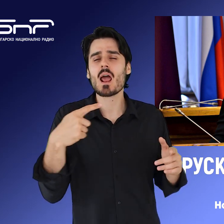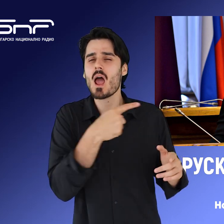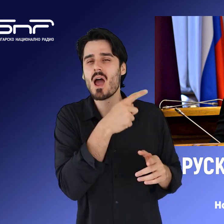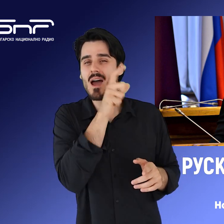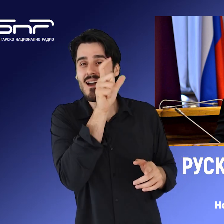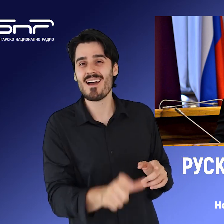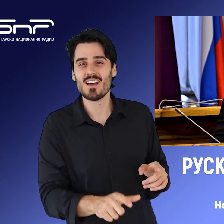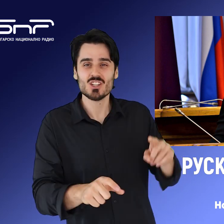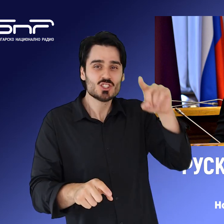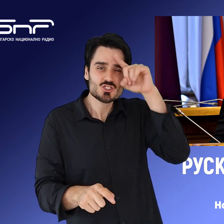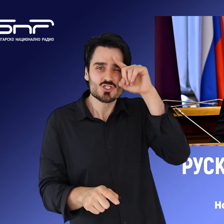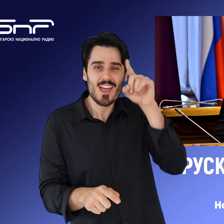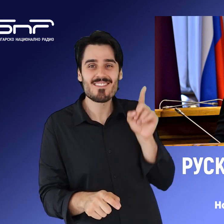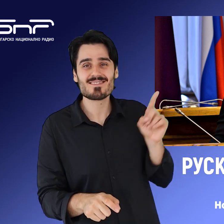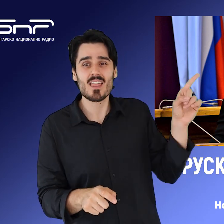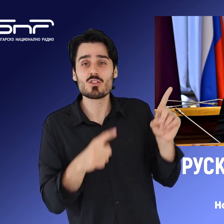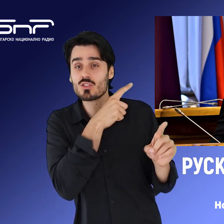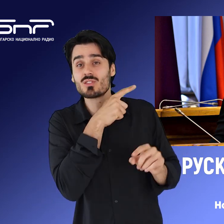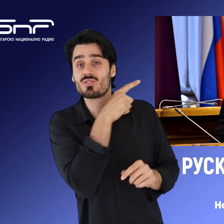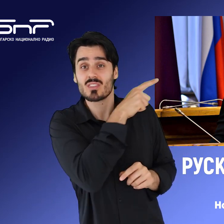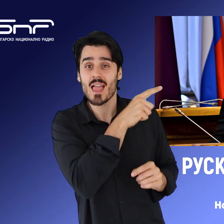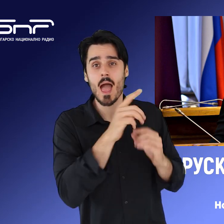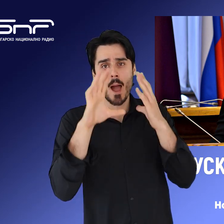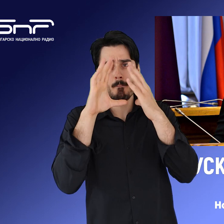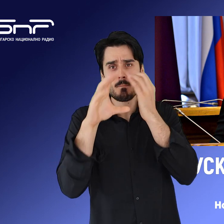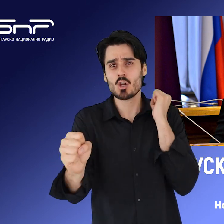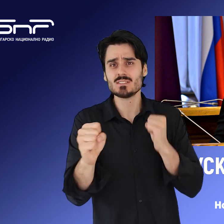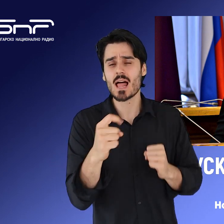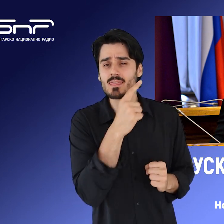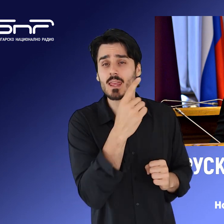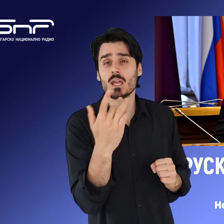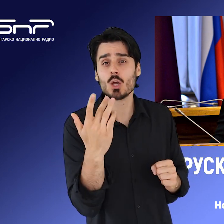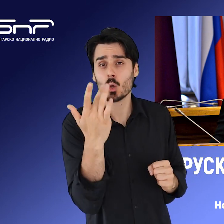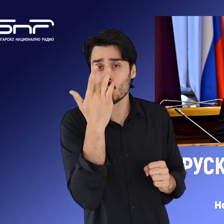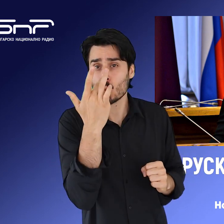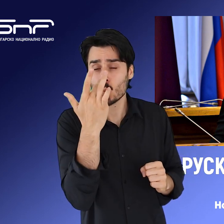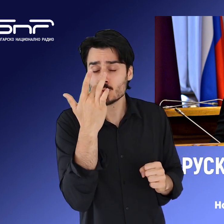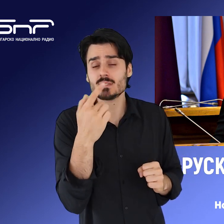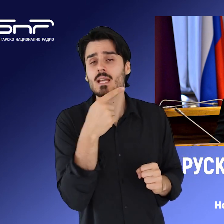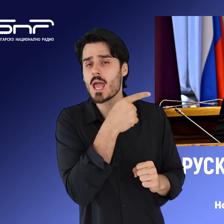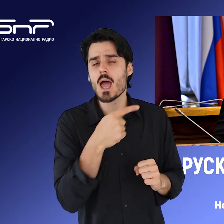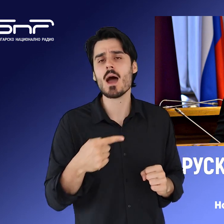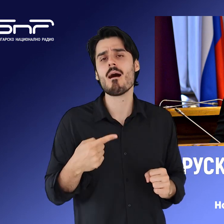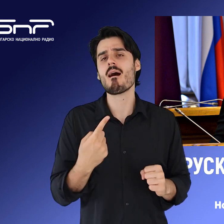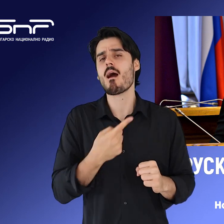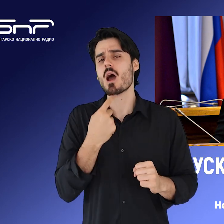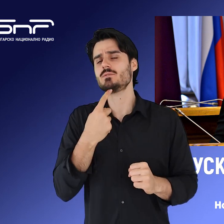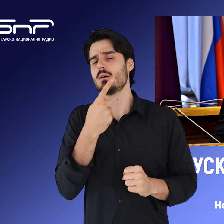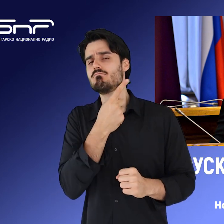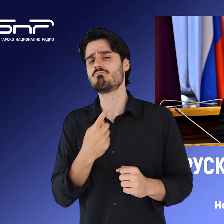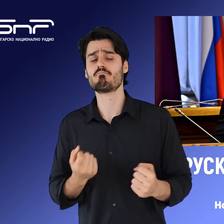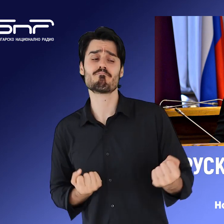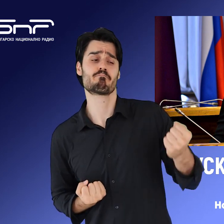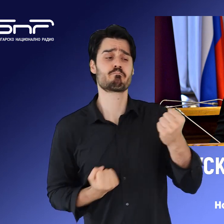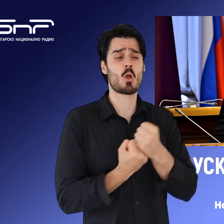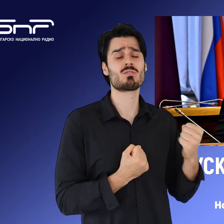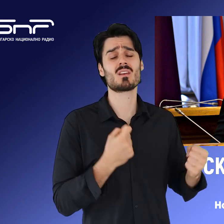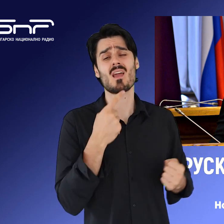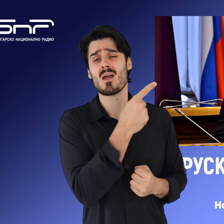дезинформация, извършени от руския посланик Елеонора Митрофанова на 12 юни, които засягат подкрепата на България за Украина.